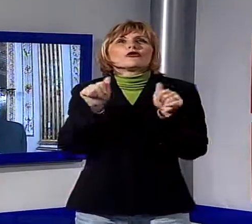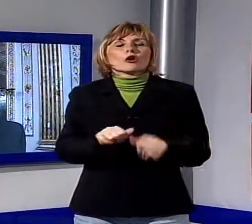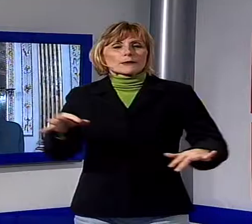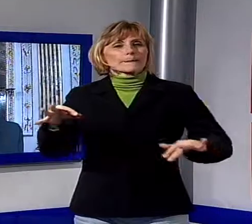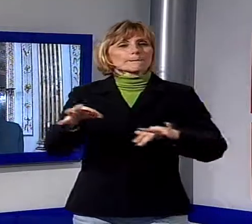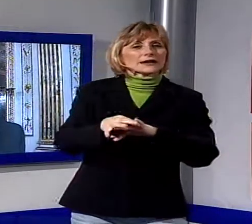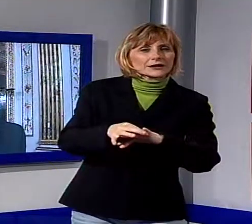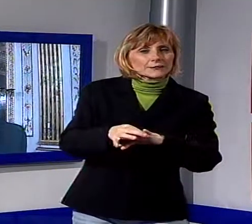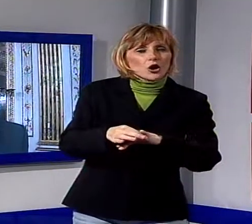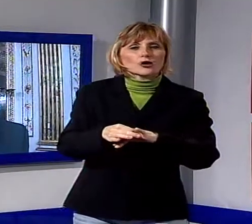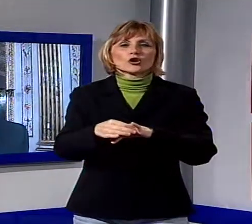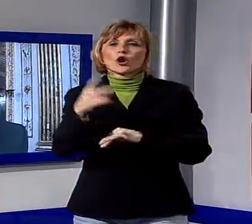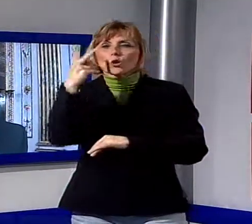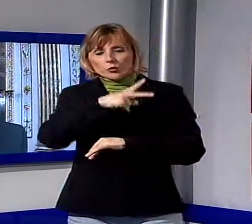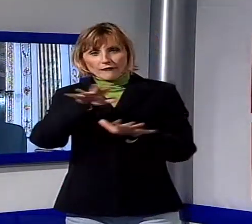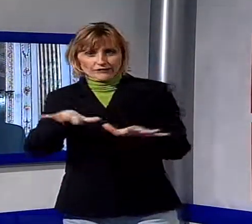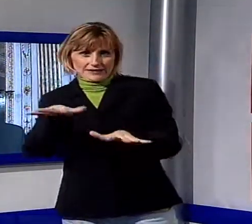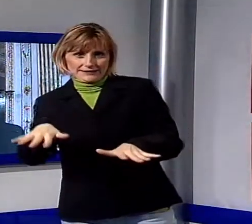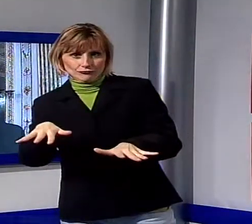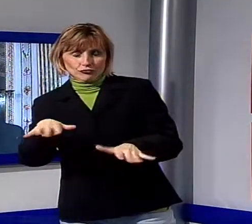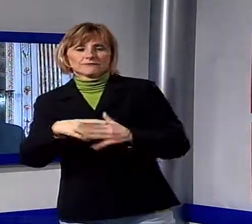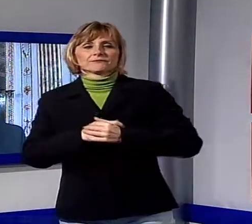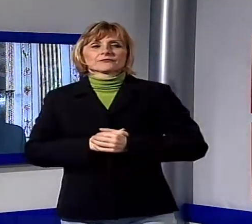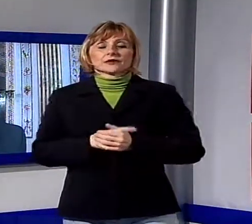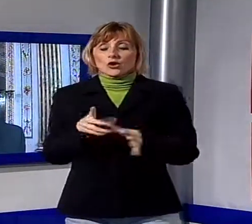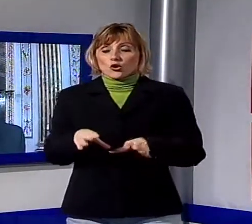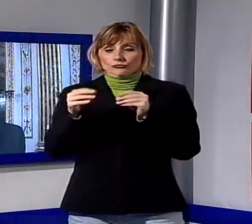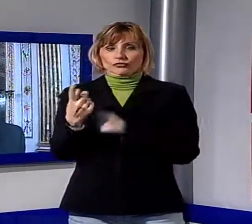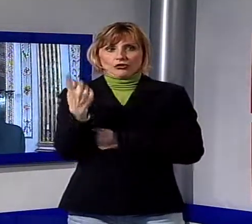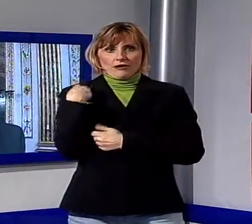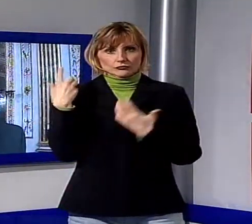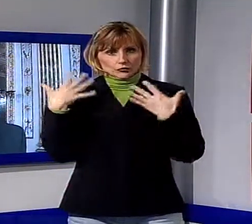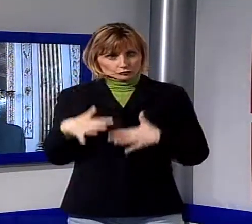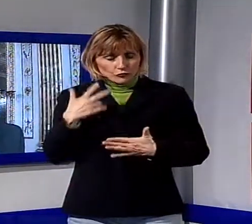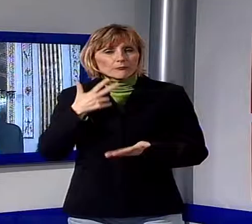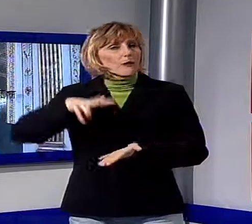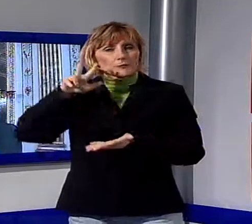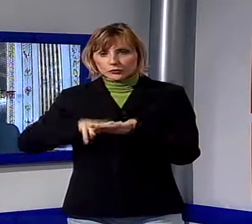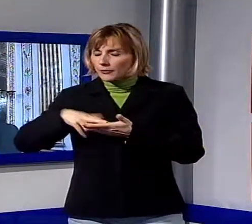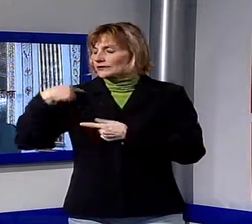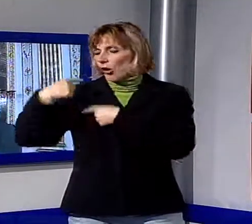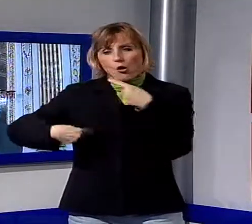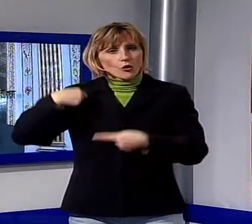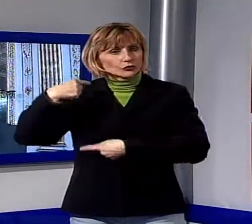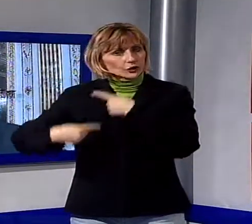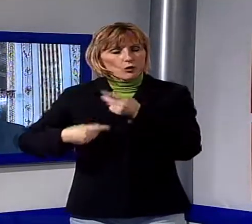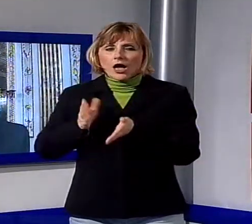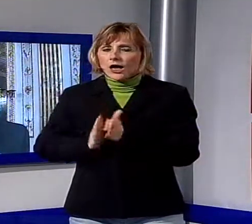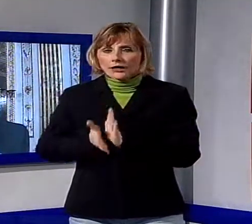Lucca Film Festival e l'Europa Cinema, che abbiamo iniziato l'anno scorso e che avevamo promesso di continuare a portare avanti la grande e importante e